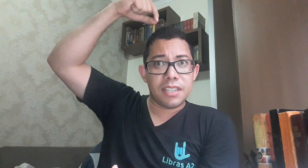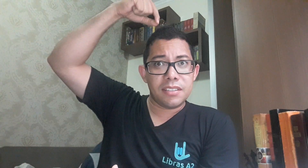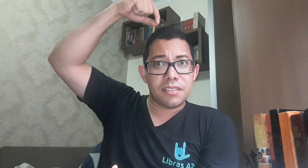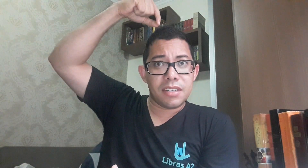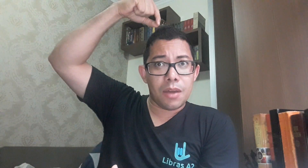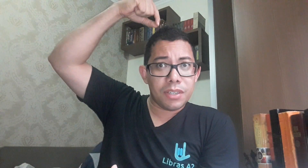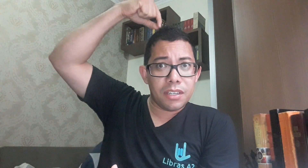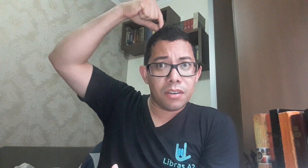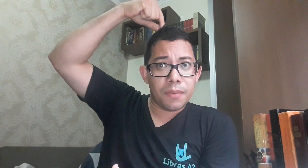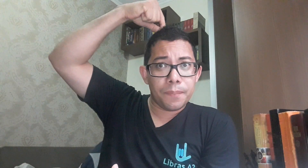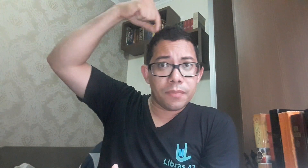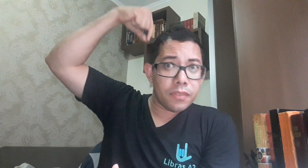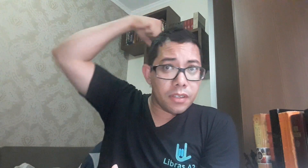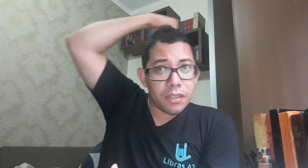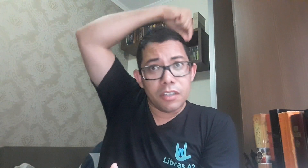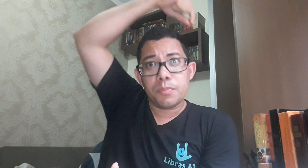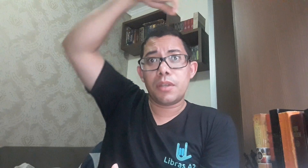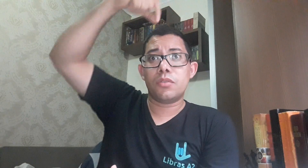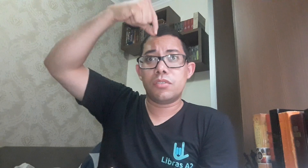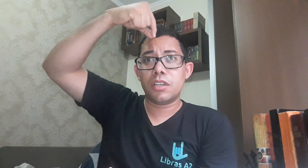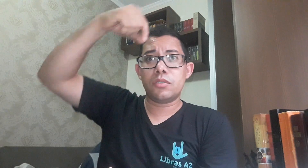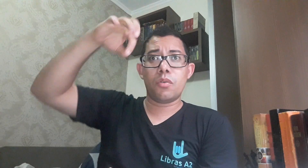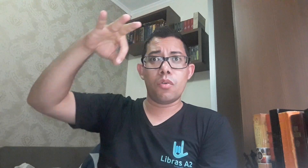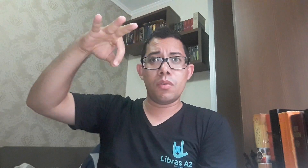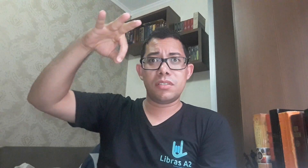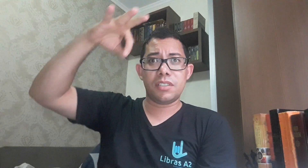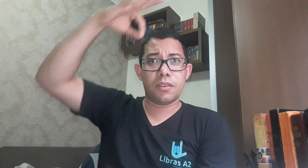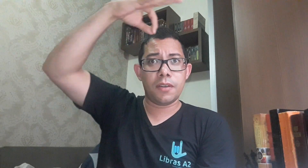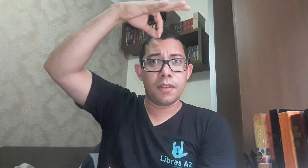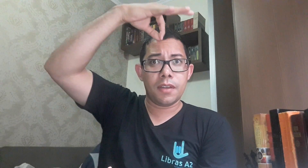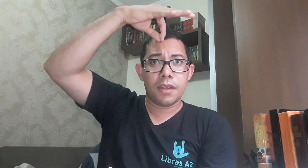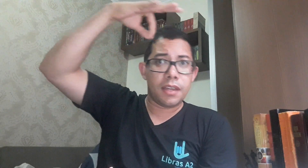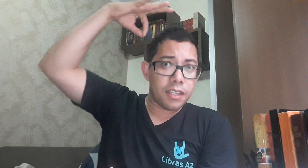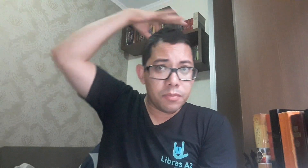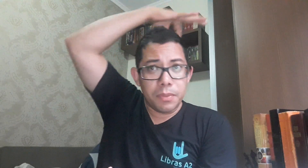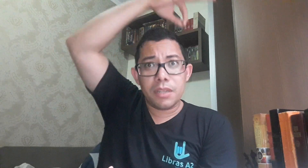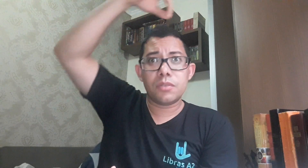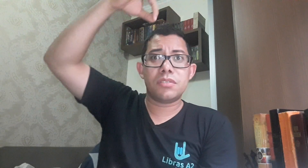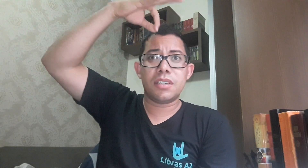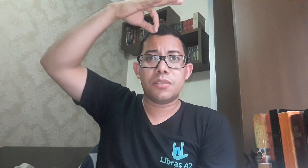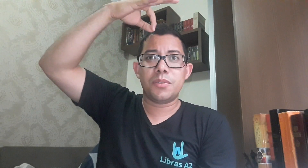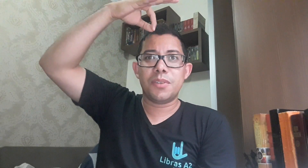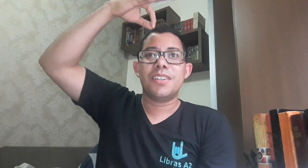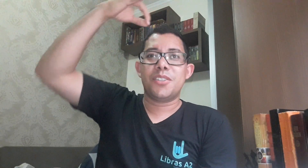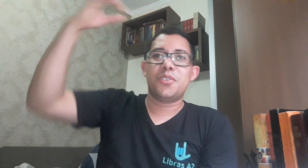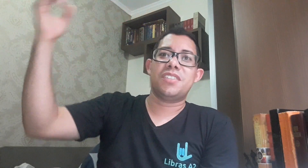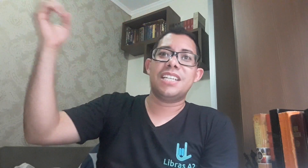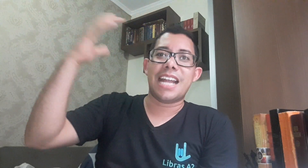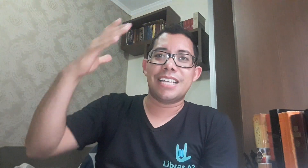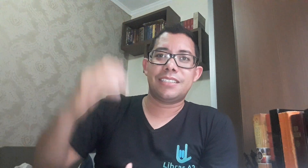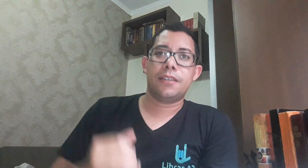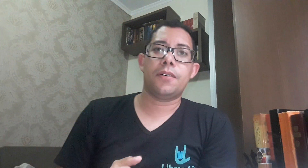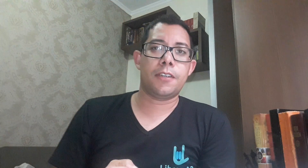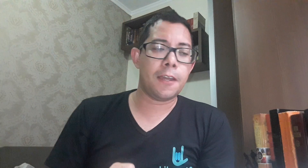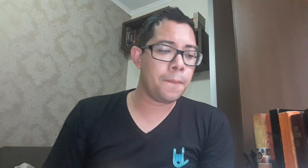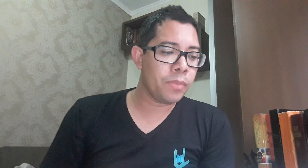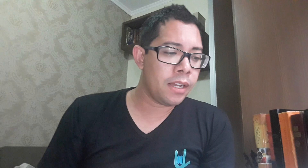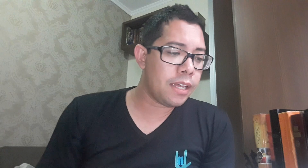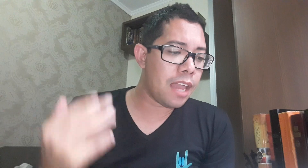esse sinal aqui ó, Espírito Santo. Ou assim ó, Espírito Santo. Chuvas de graça. Ok? E aí